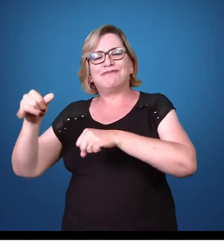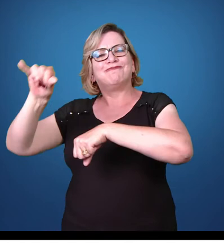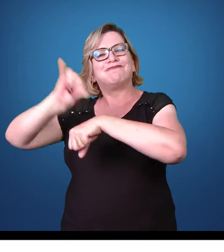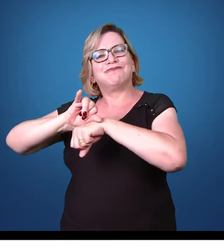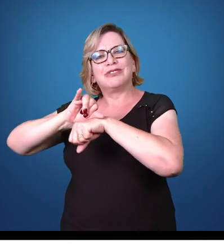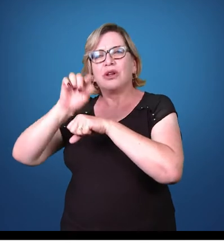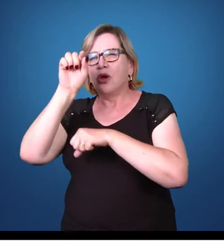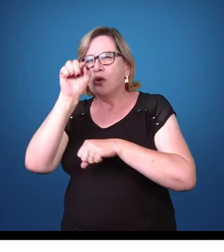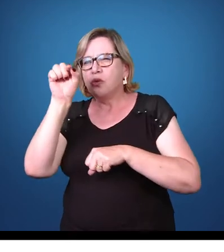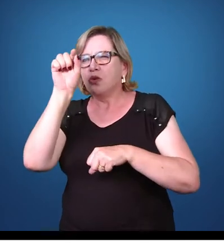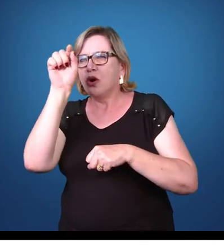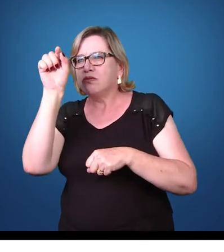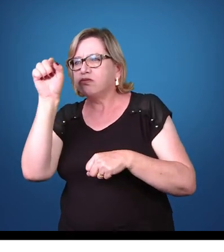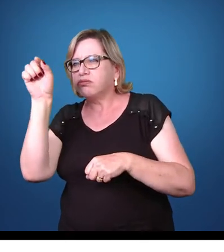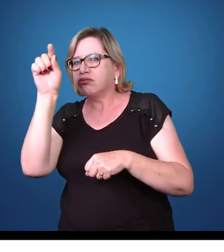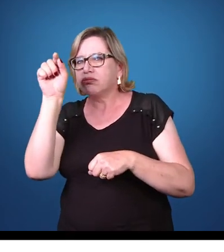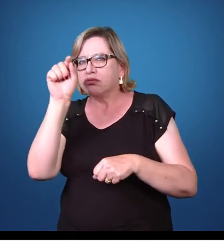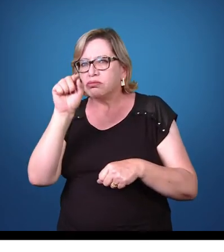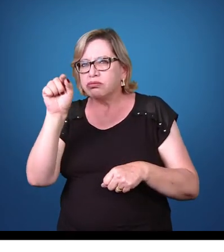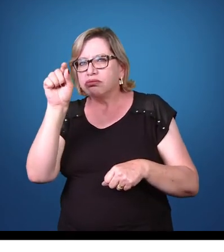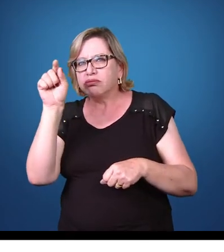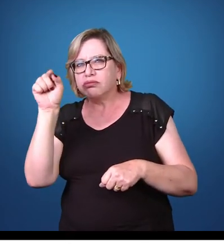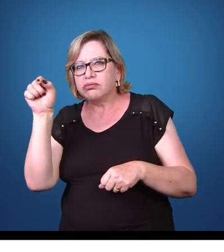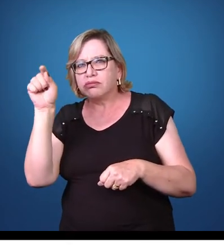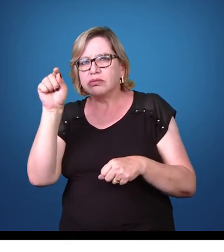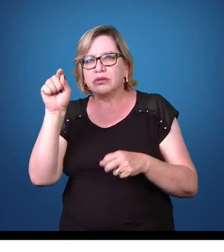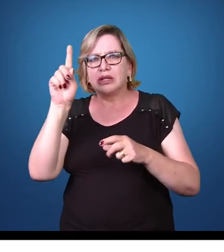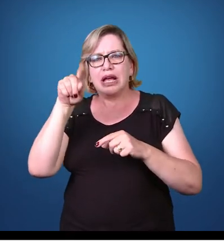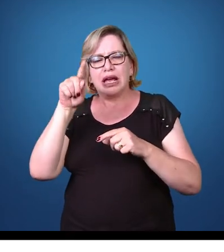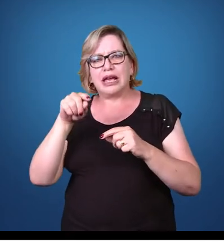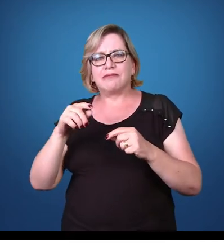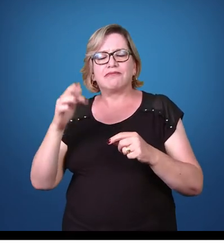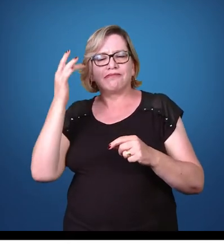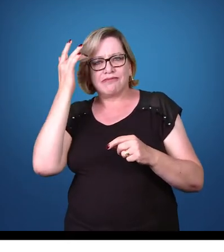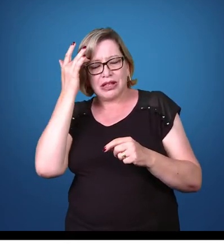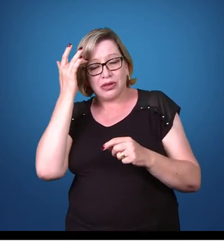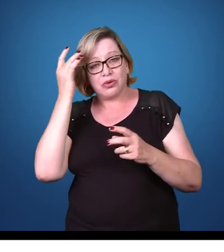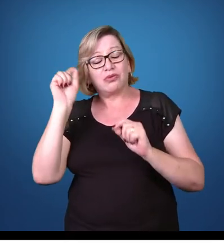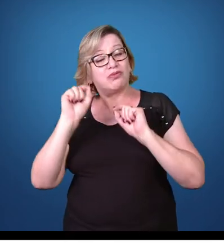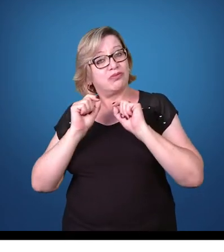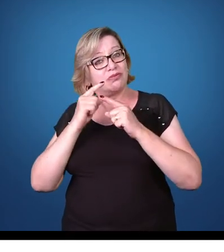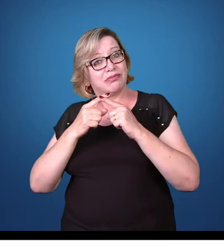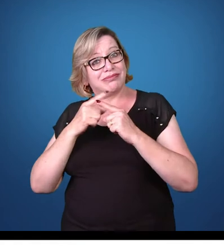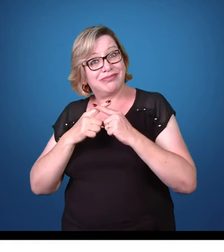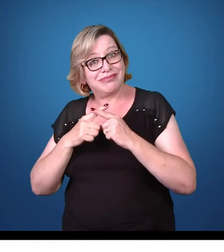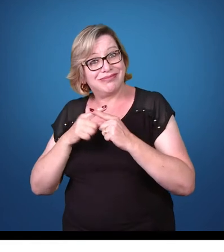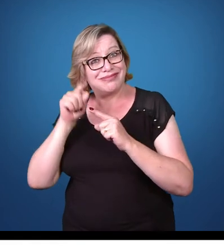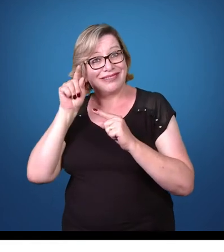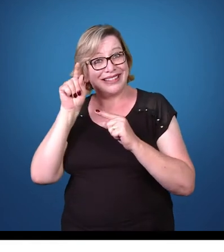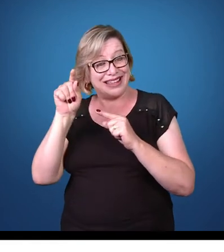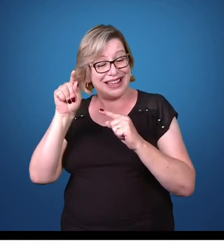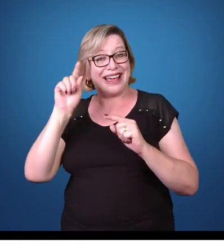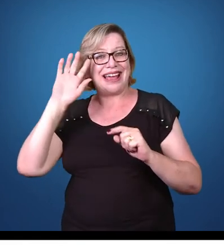Cistos com quatro núcleos são denominados cistos maduros. Por quê? É essa forma que é a forma que tem